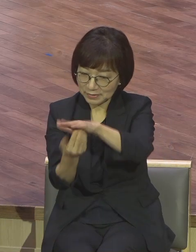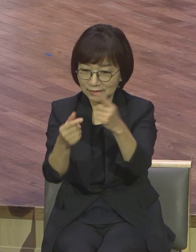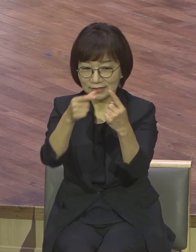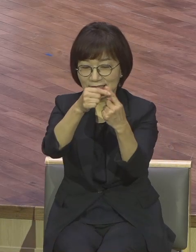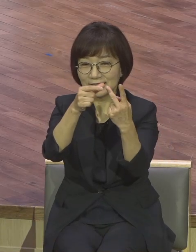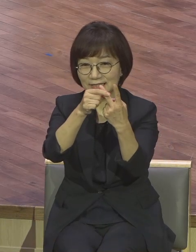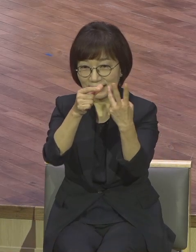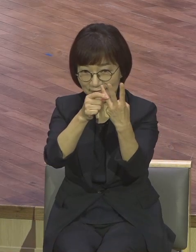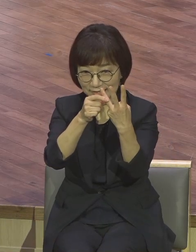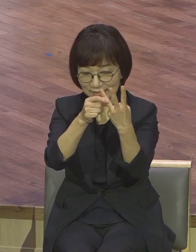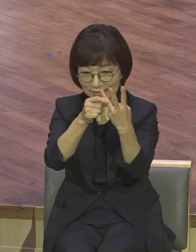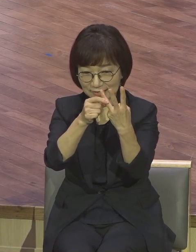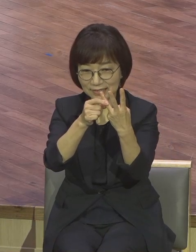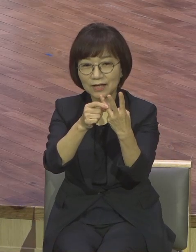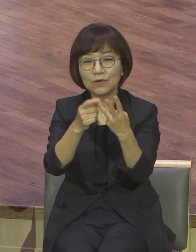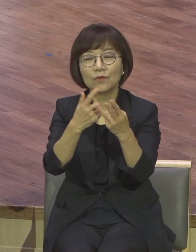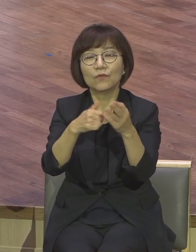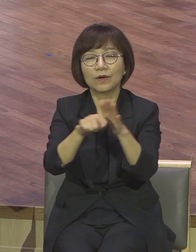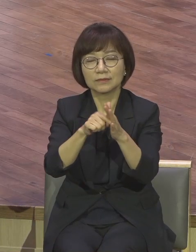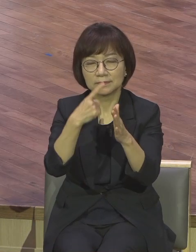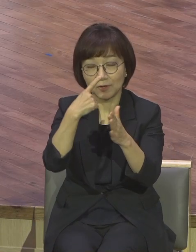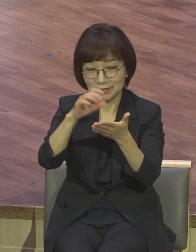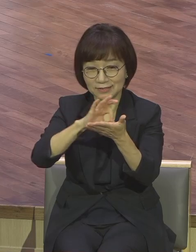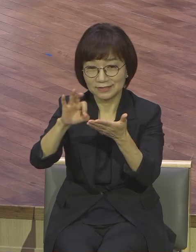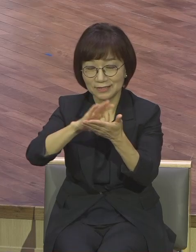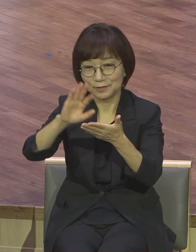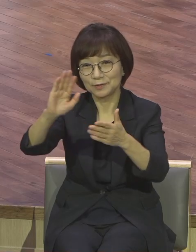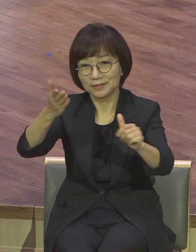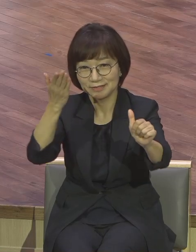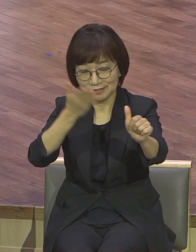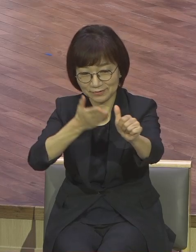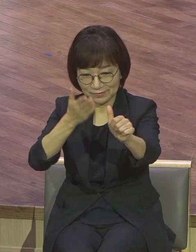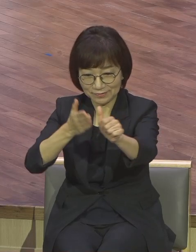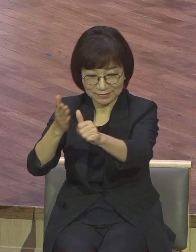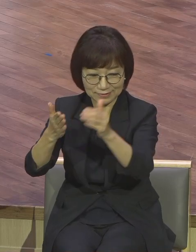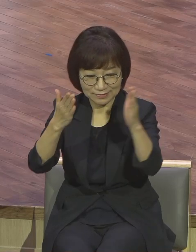제모로 축복합니다 두 번째로 예수님의 기도 비밀입니다 39절입니다